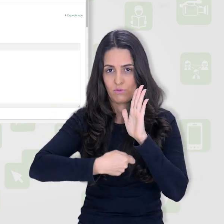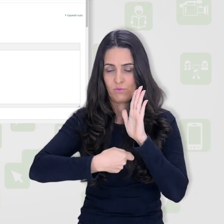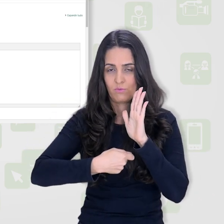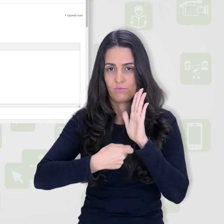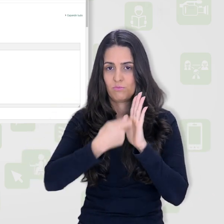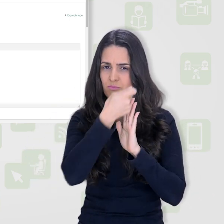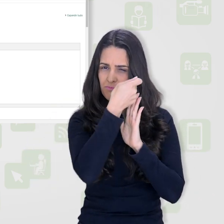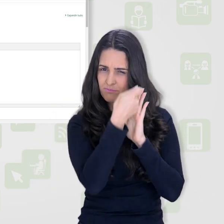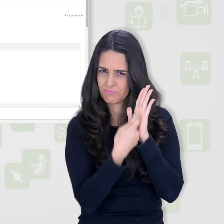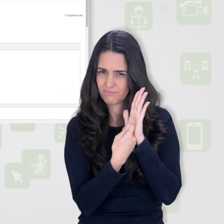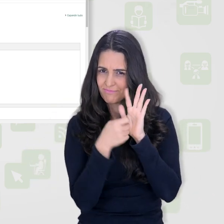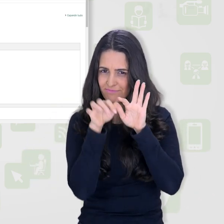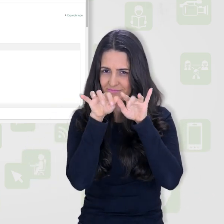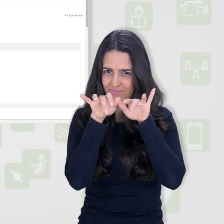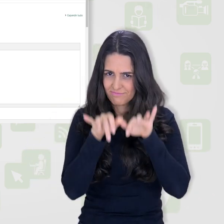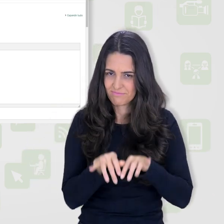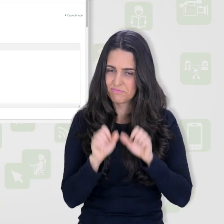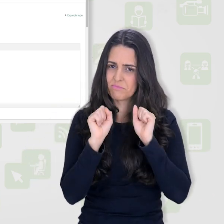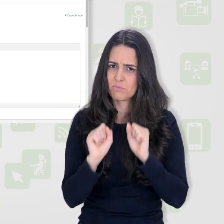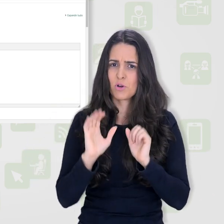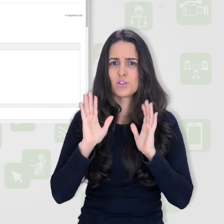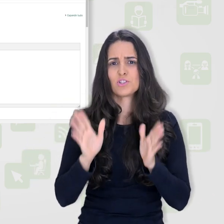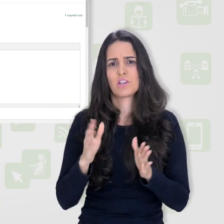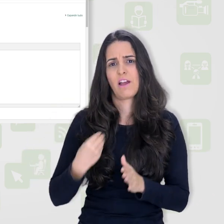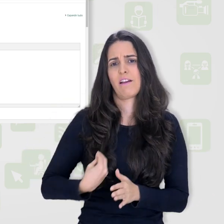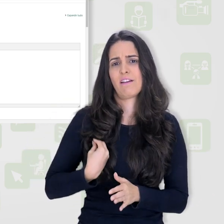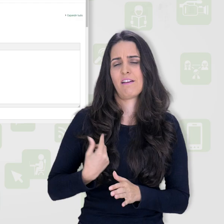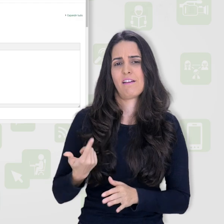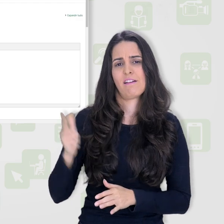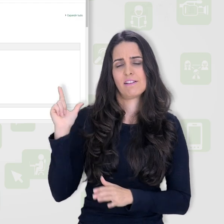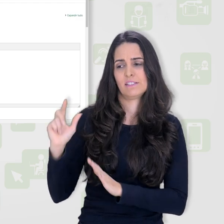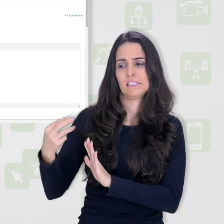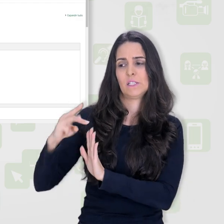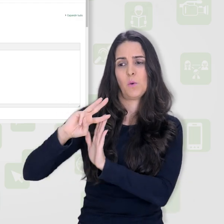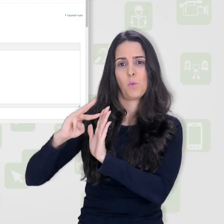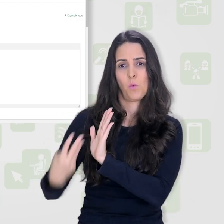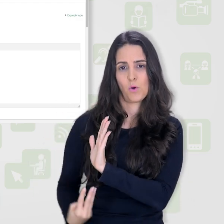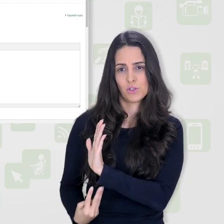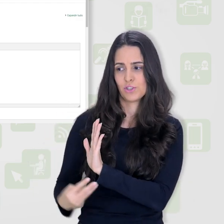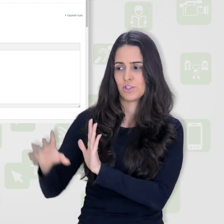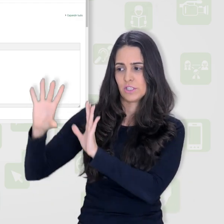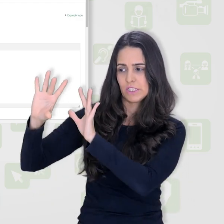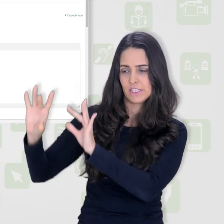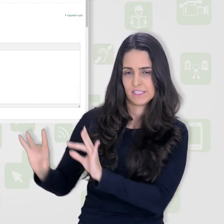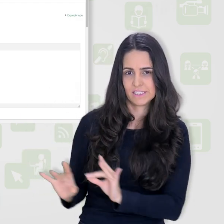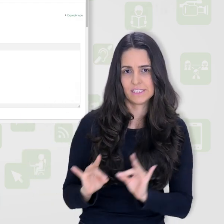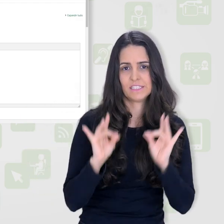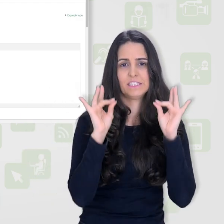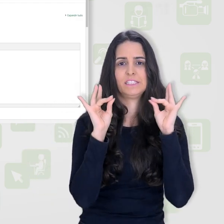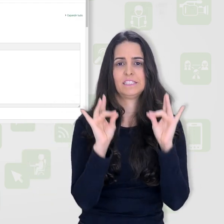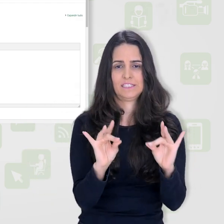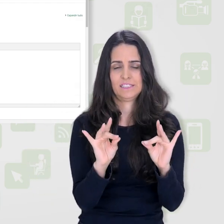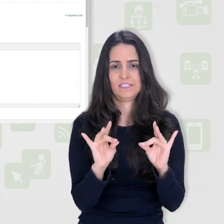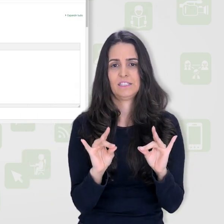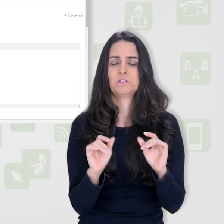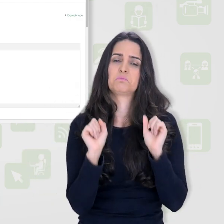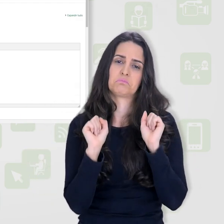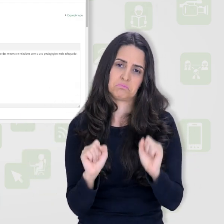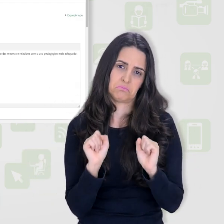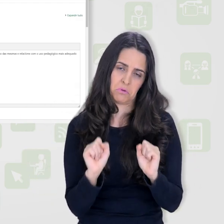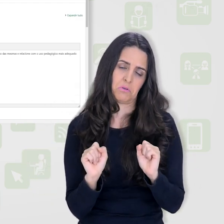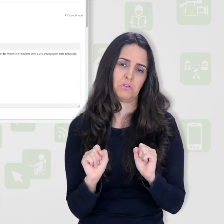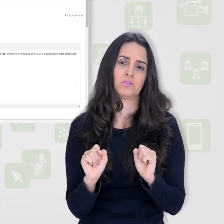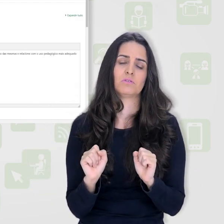dessa questão e aí você pode ter os seus rascunhos em um editor de texto do tipo